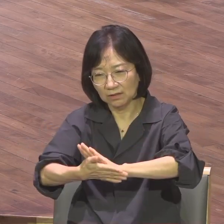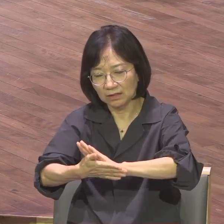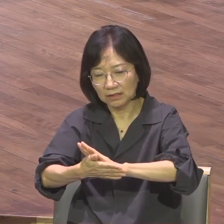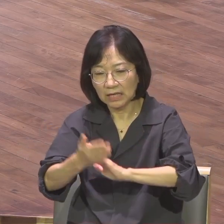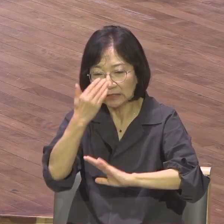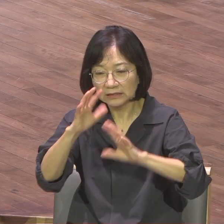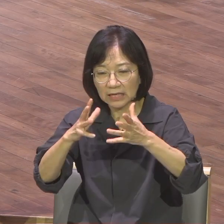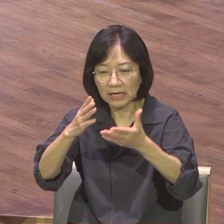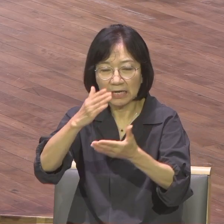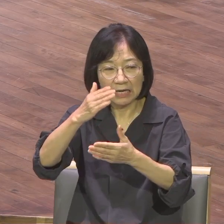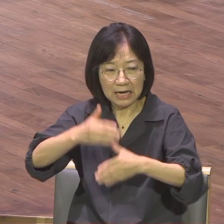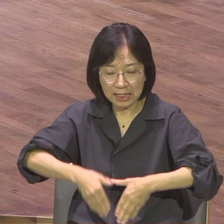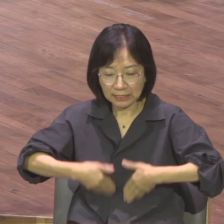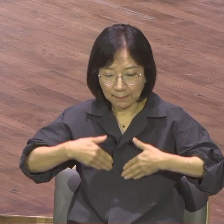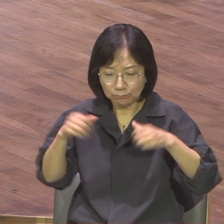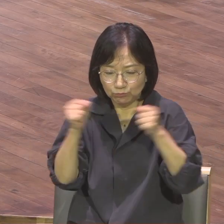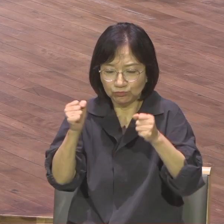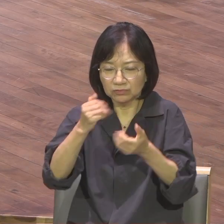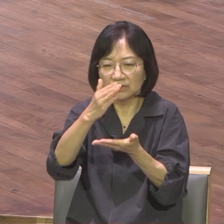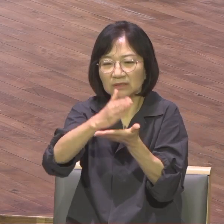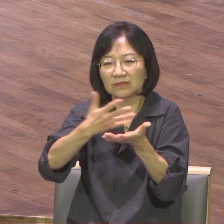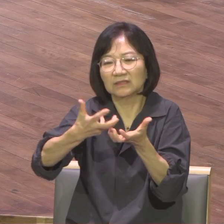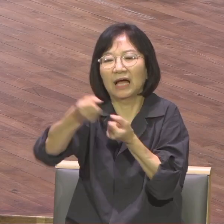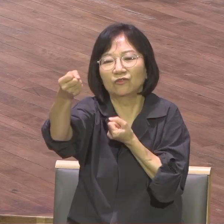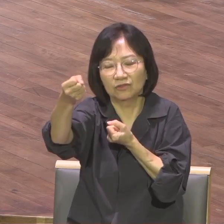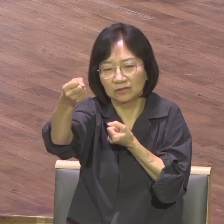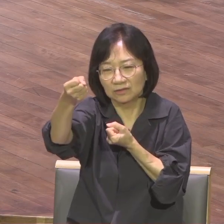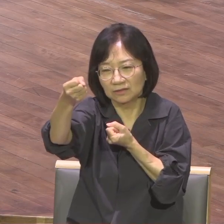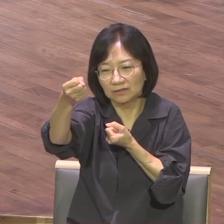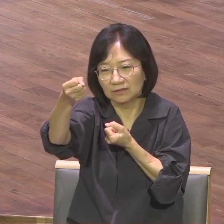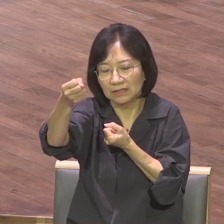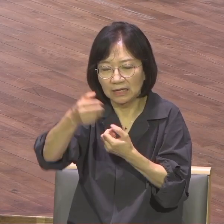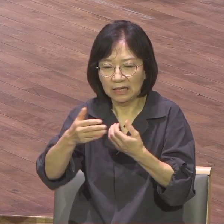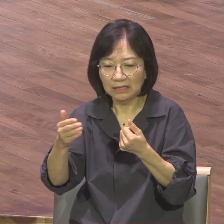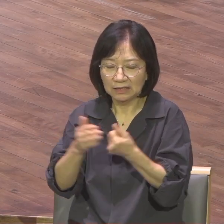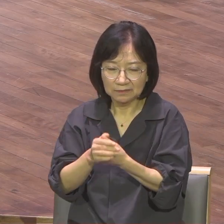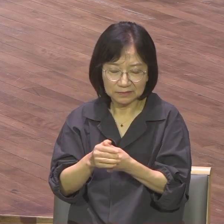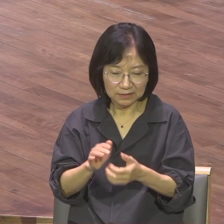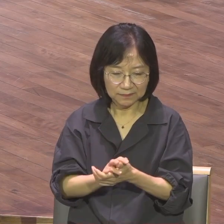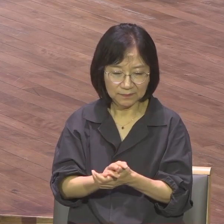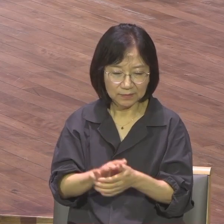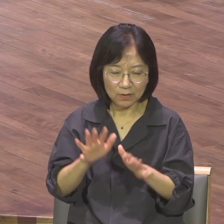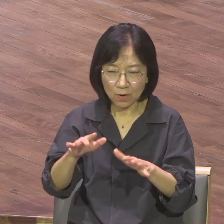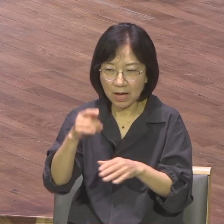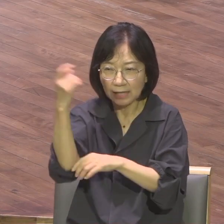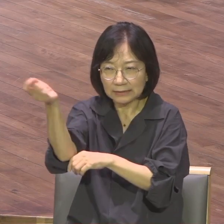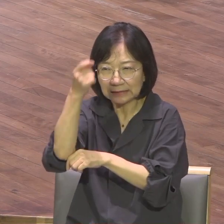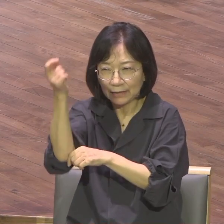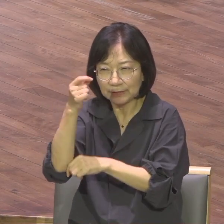그 언약의 한인 오늘 다윗에게 내가 주의의 힘을 후대에게 전하게 해달라